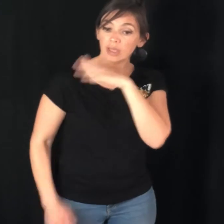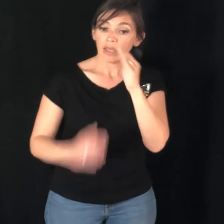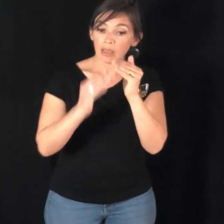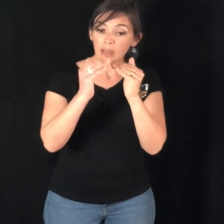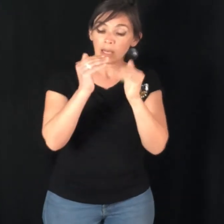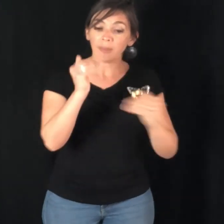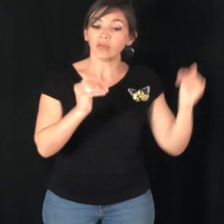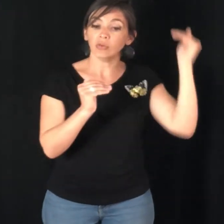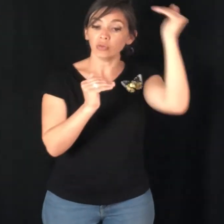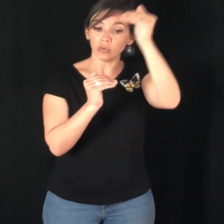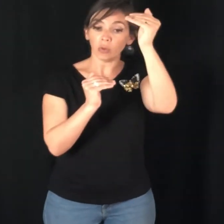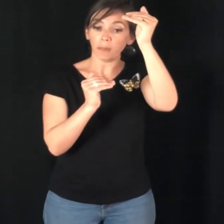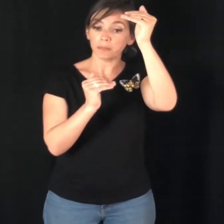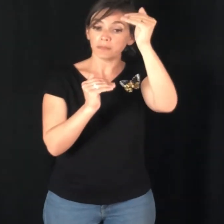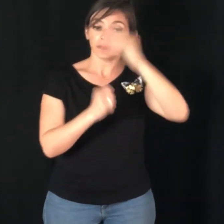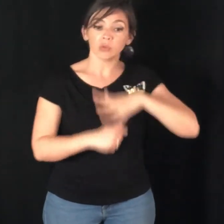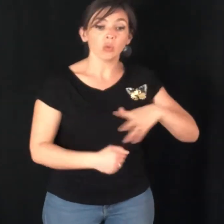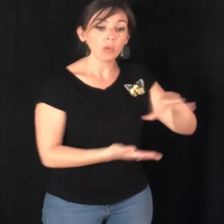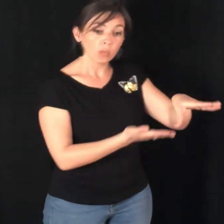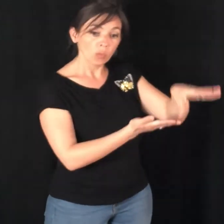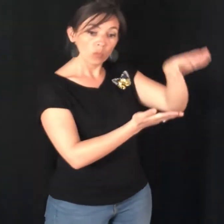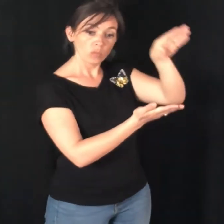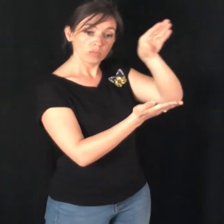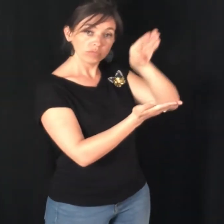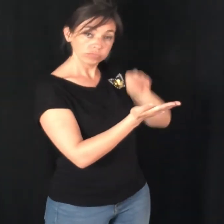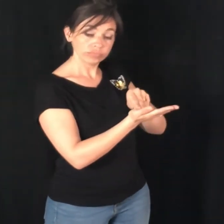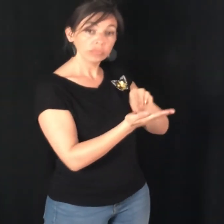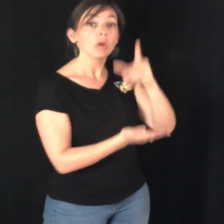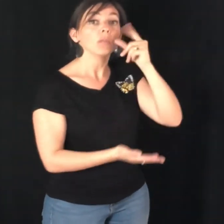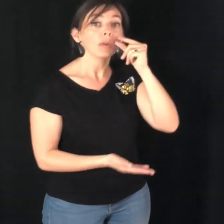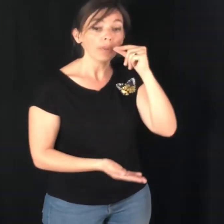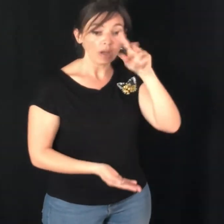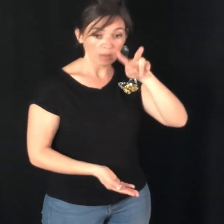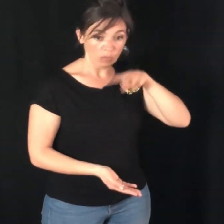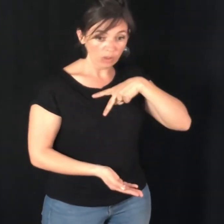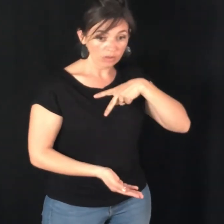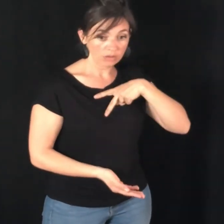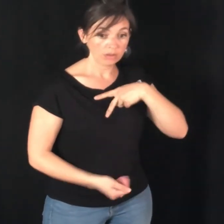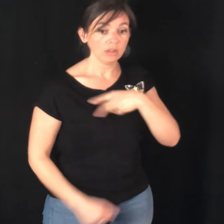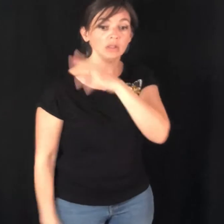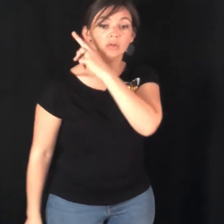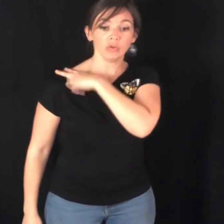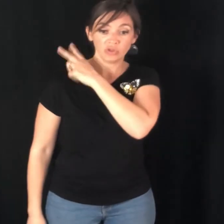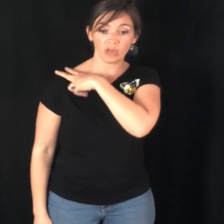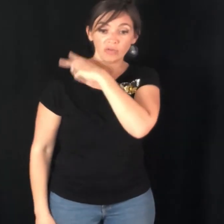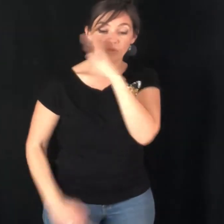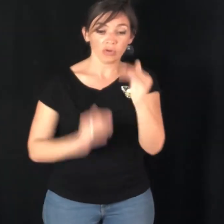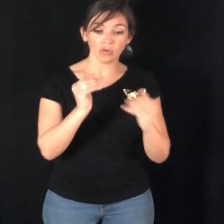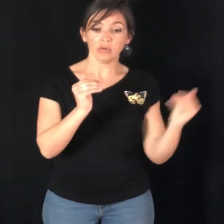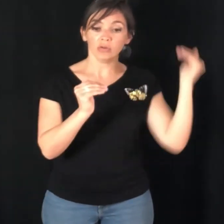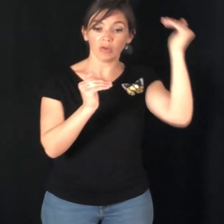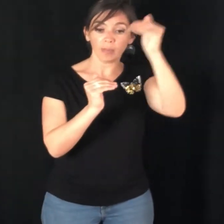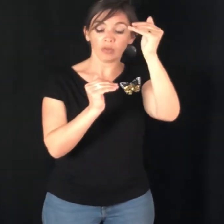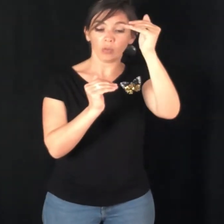La personne au-dessus de moi. Donc. Papa à moi. Le chef. Le vrai patron.